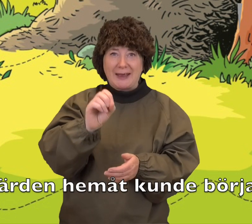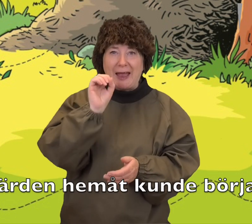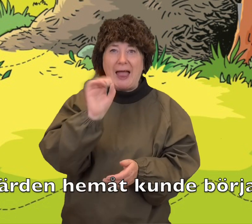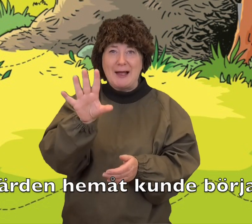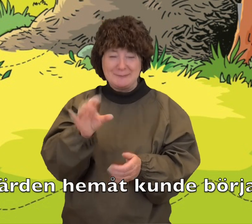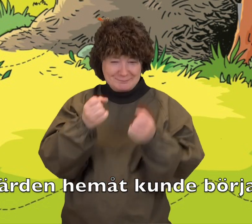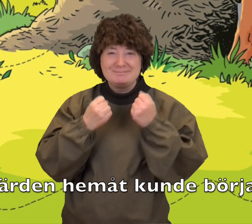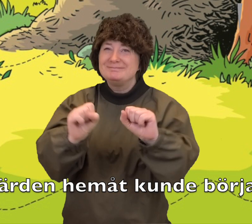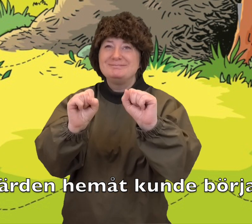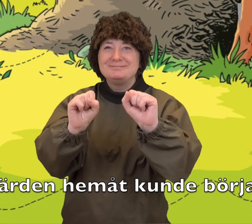hemåt kunde börja.